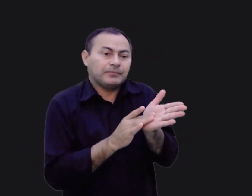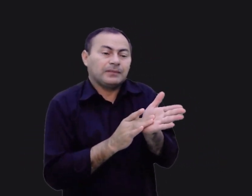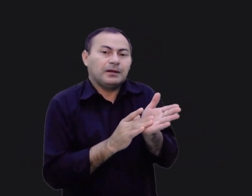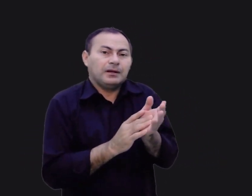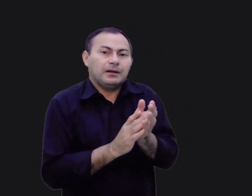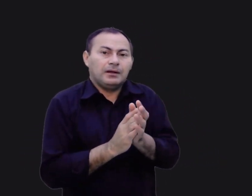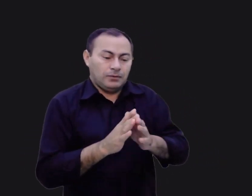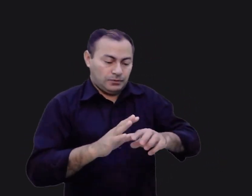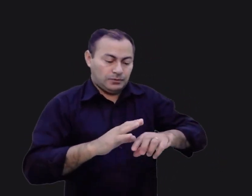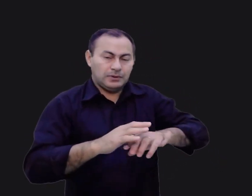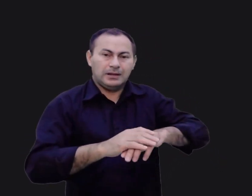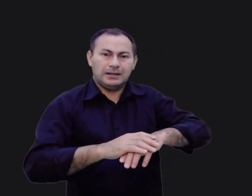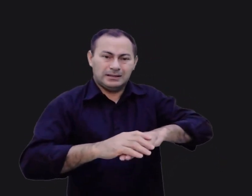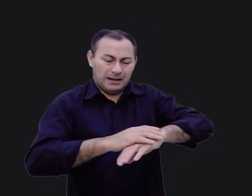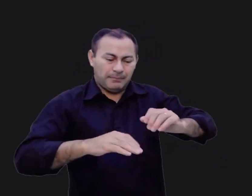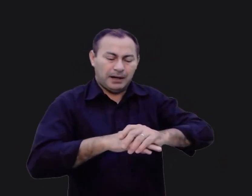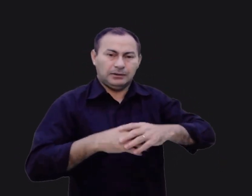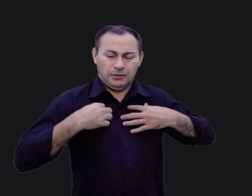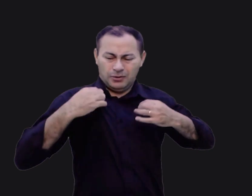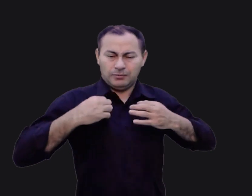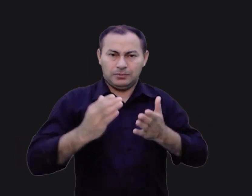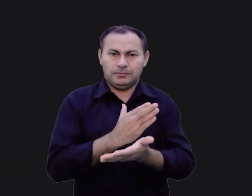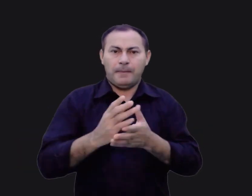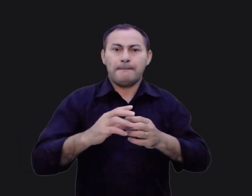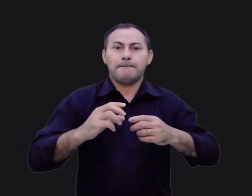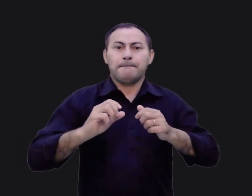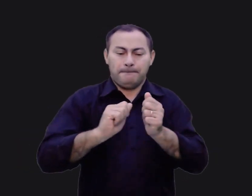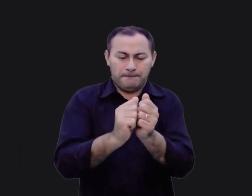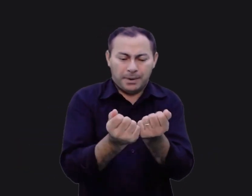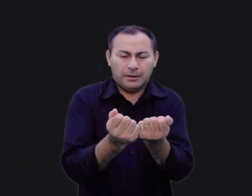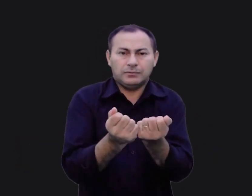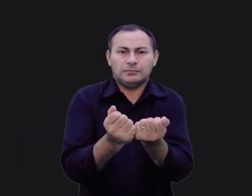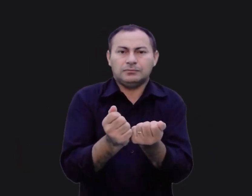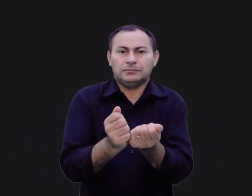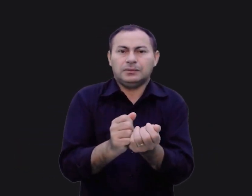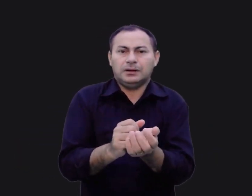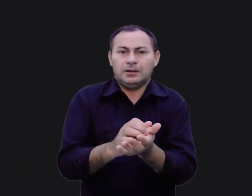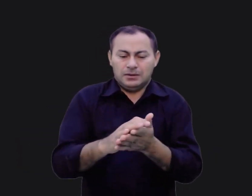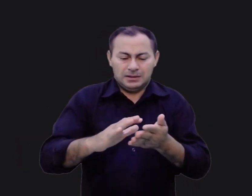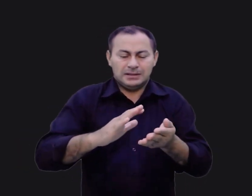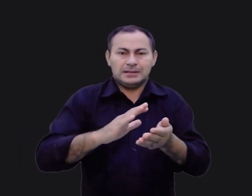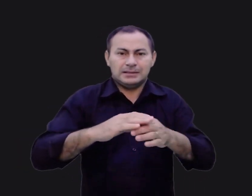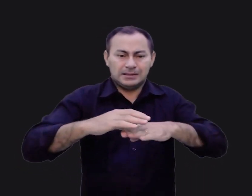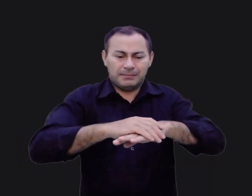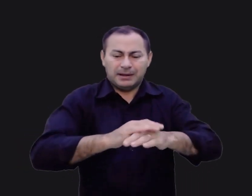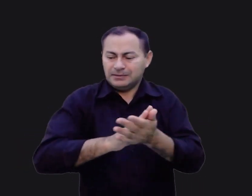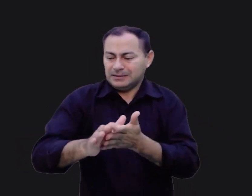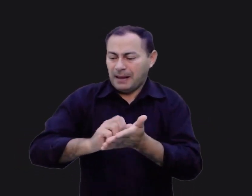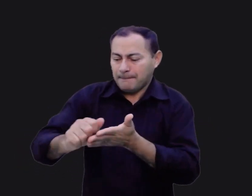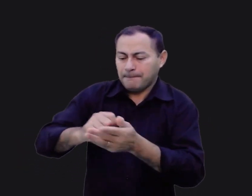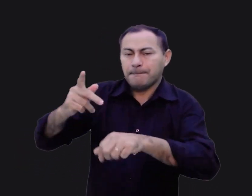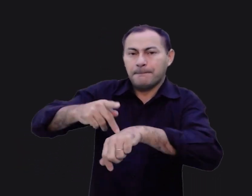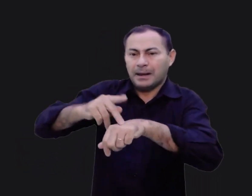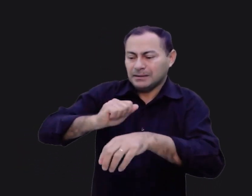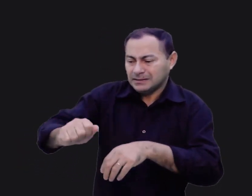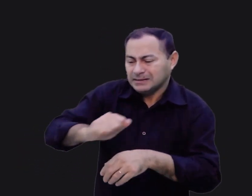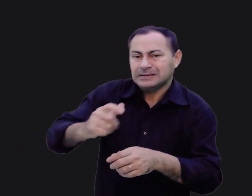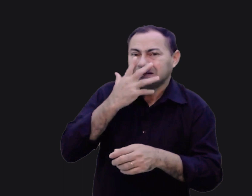Eles mofaram seus sapatos, roupas e alguns pedaços de pão. Gastaram seus sapatos nas pedras, até que